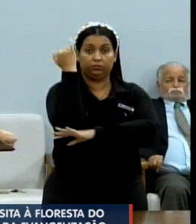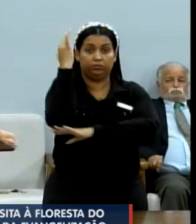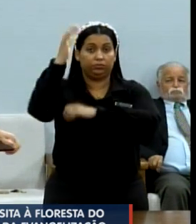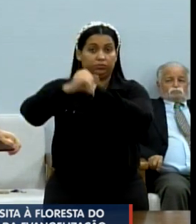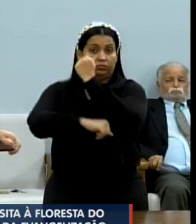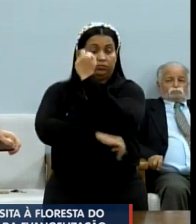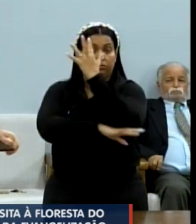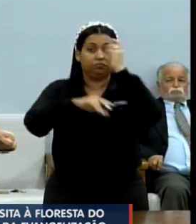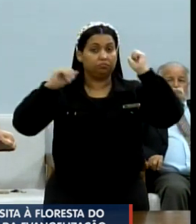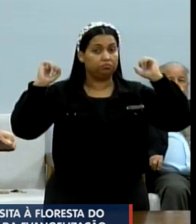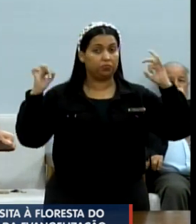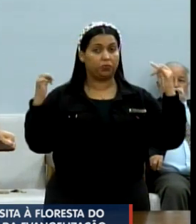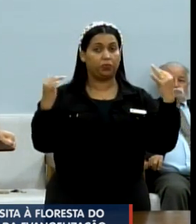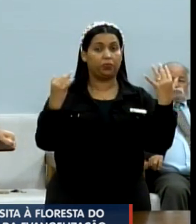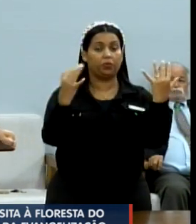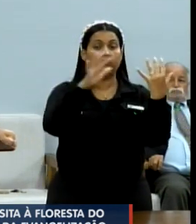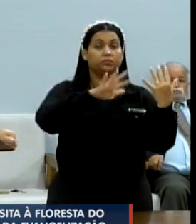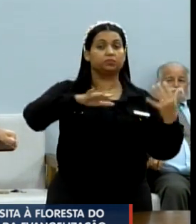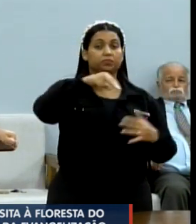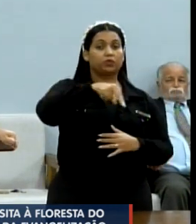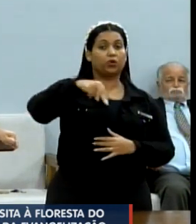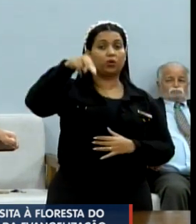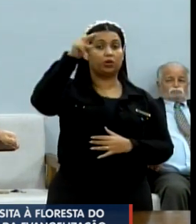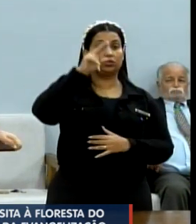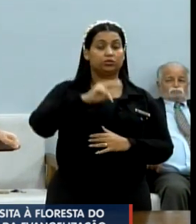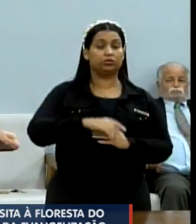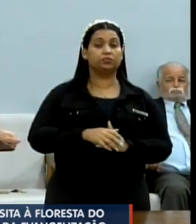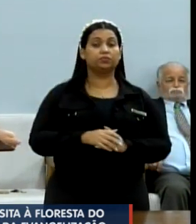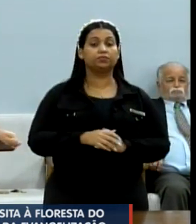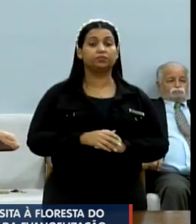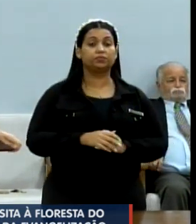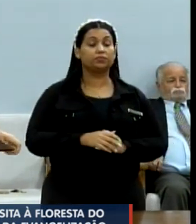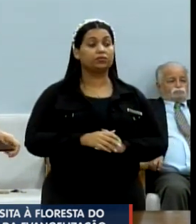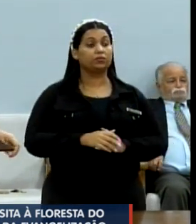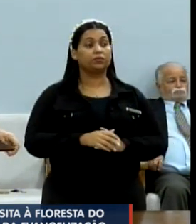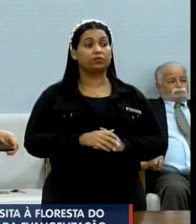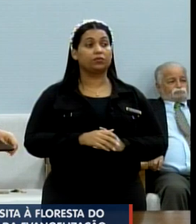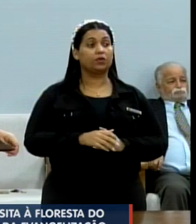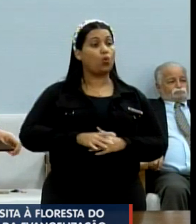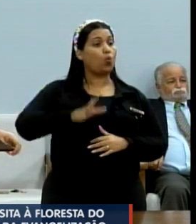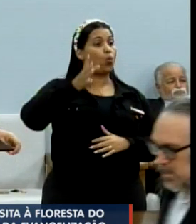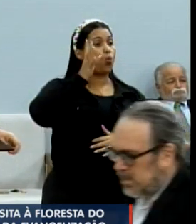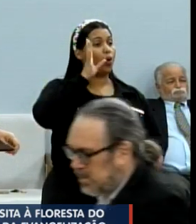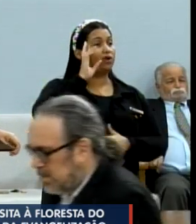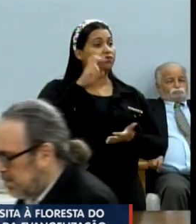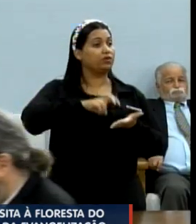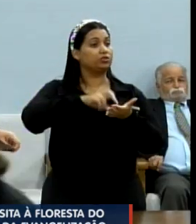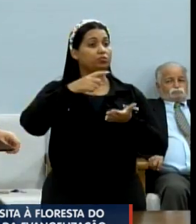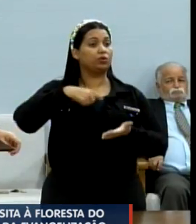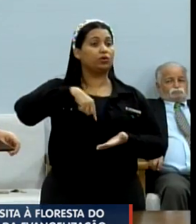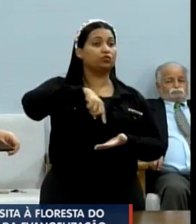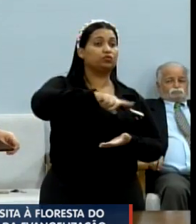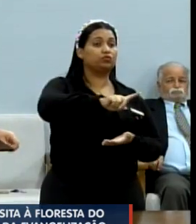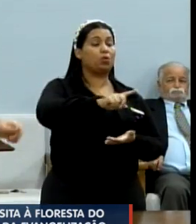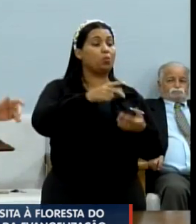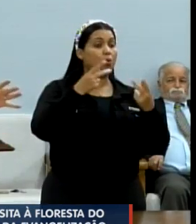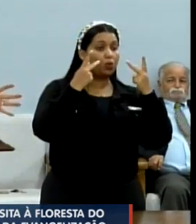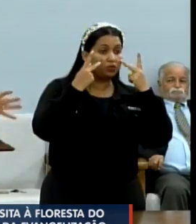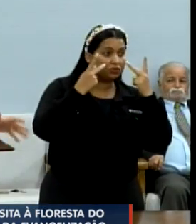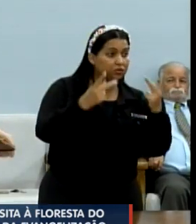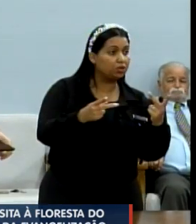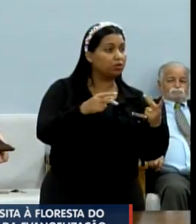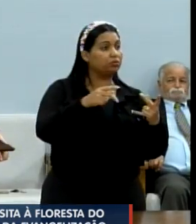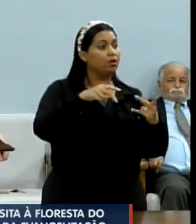Paulista, estivemos lá, se não me foi na quarta-feira, vereador Pedro Roberto. Pela manhã visitamos as três